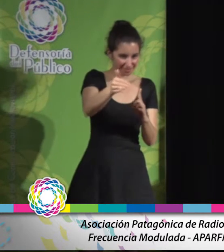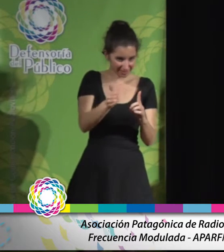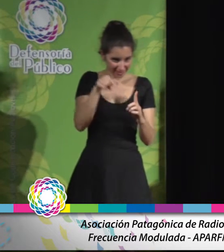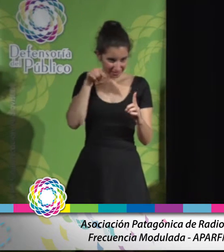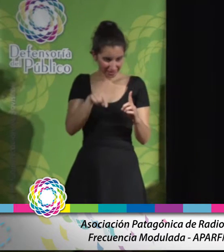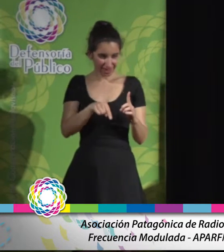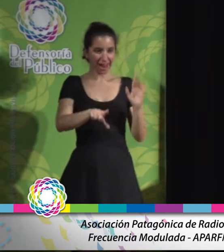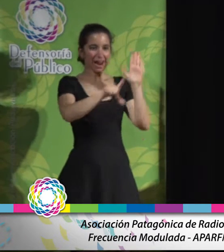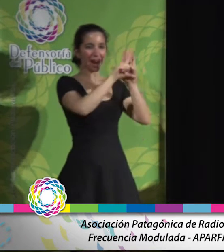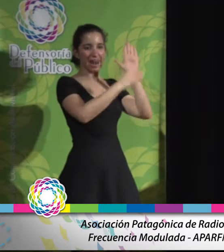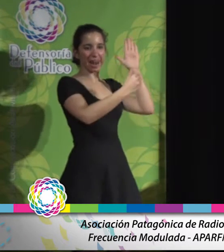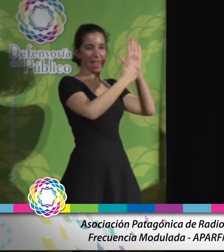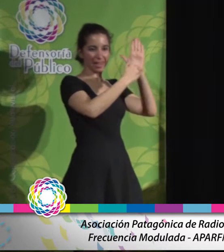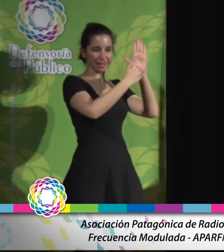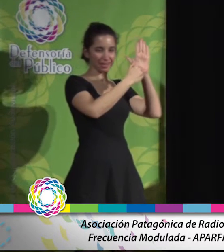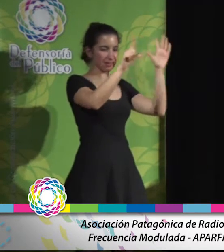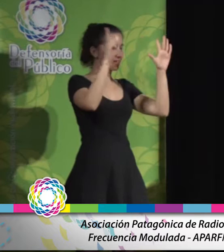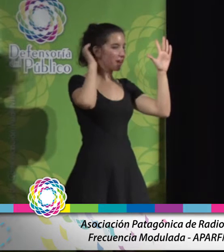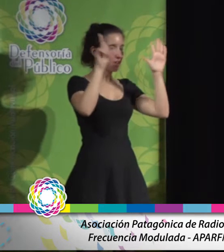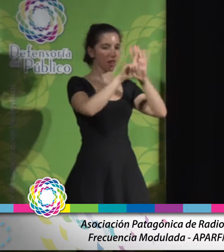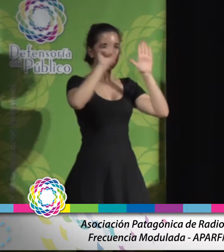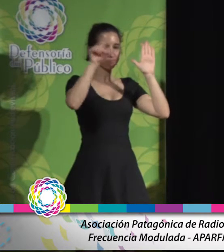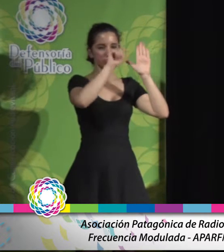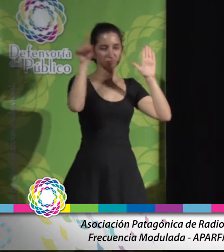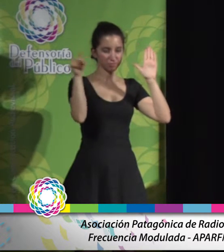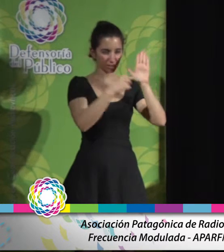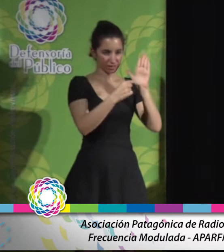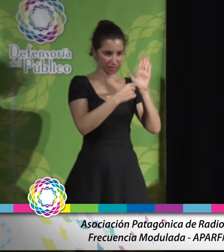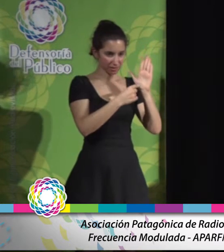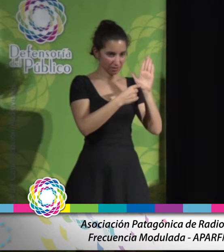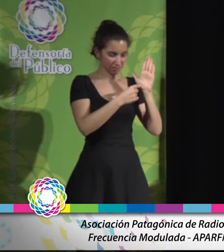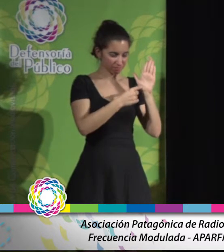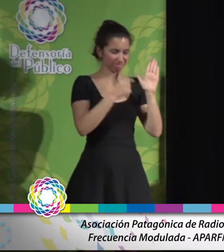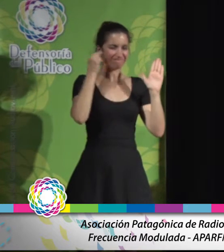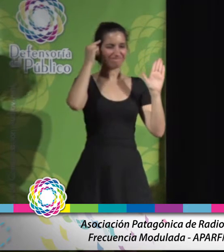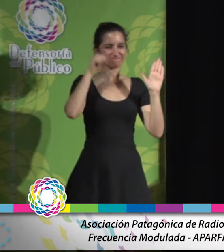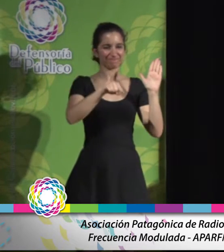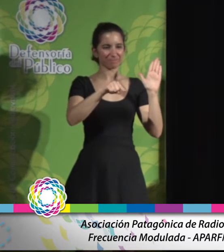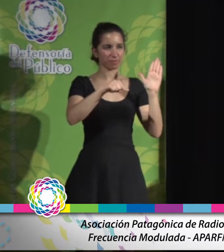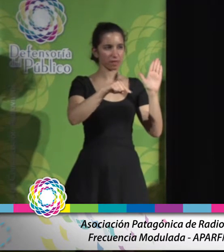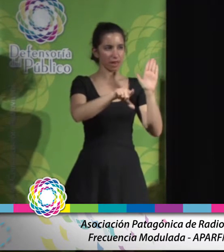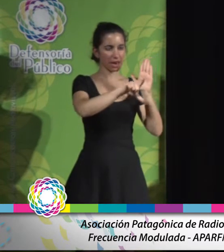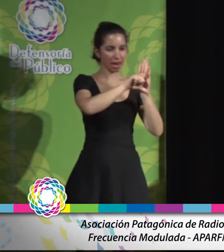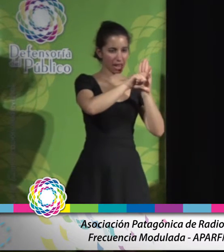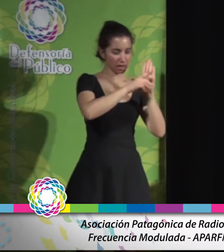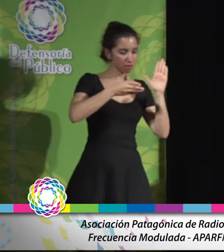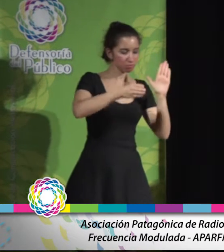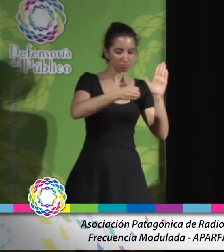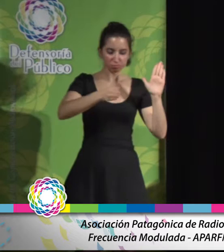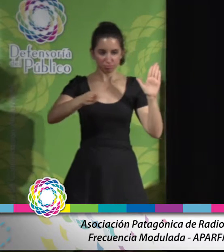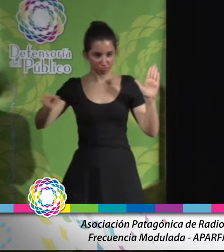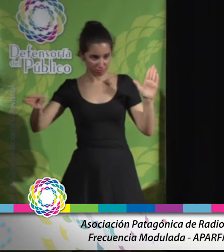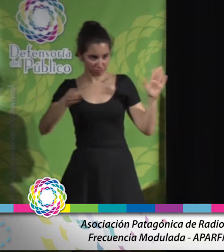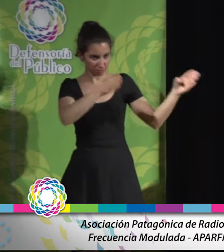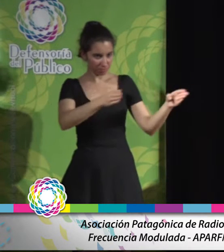.522, cosa que solo ocurre en dos de los tres sectores que integran la ley. Esto es